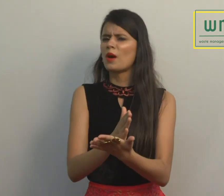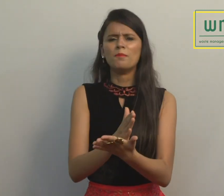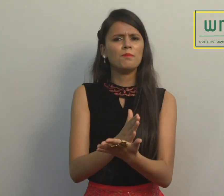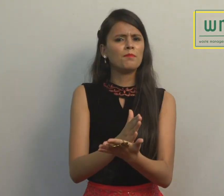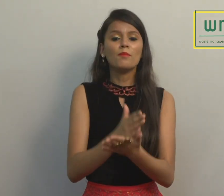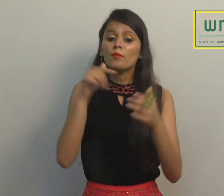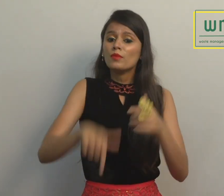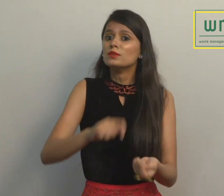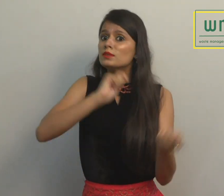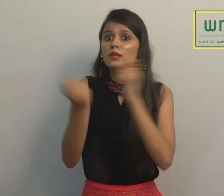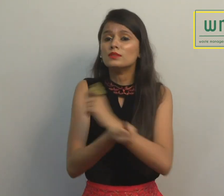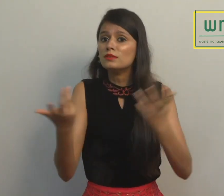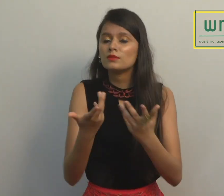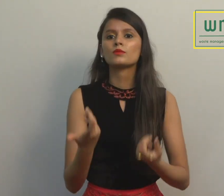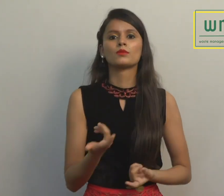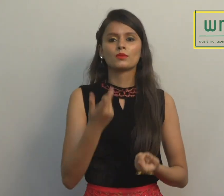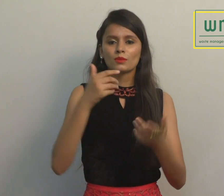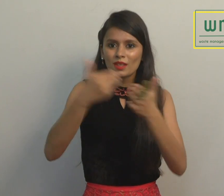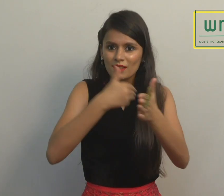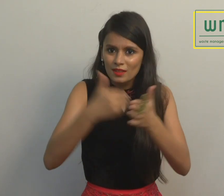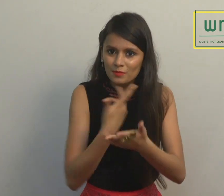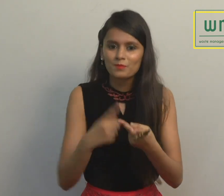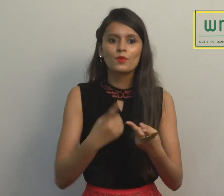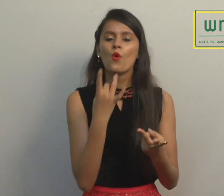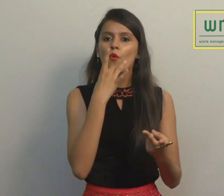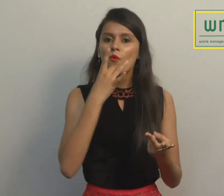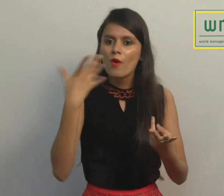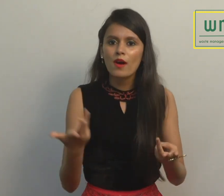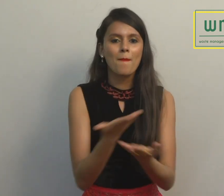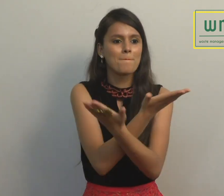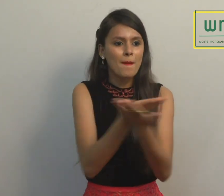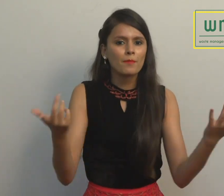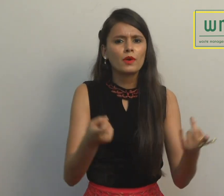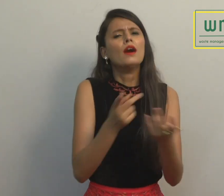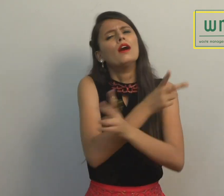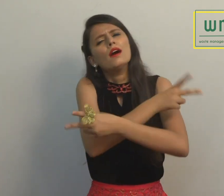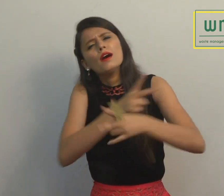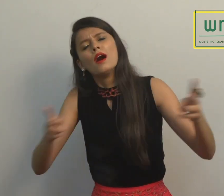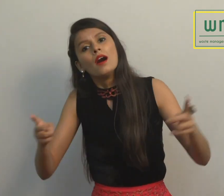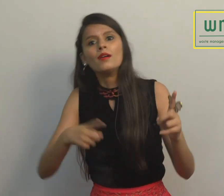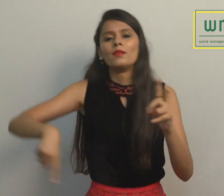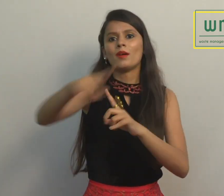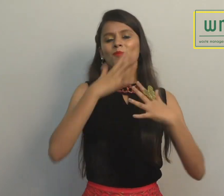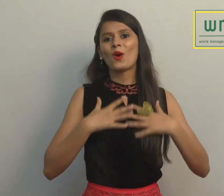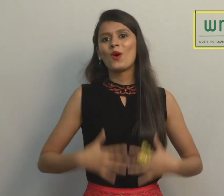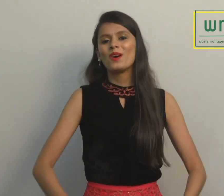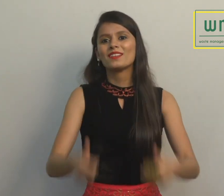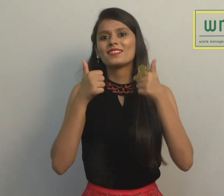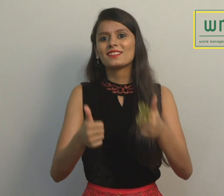साथ करती हूँ कि प्लास्टिक को रोका जाए इसके बदले में हम लकडी, स्टील, लोहा या कपड़ा इन सब का उप्योग